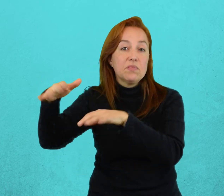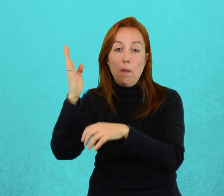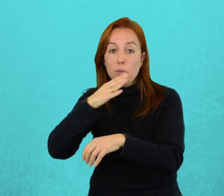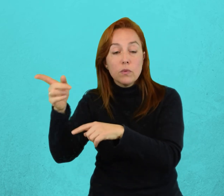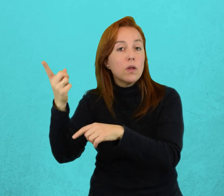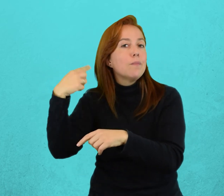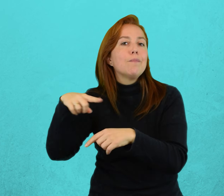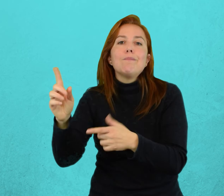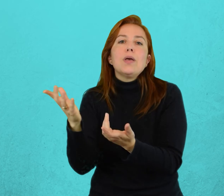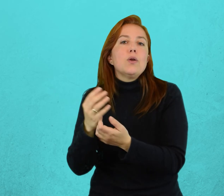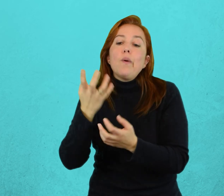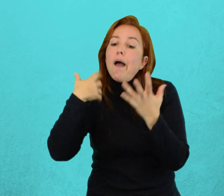merecían semejante sabrosura.